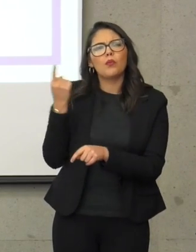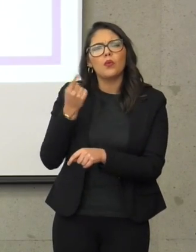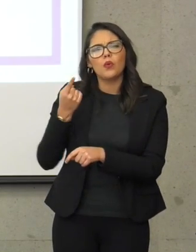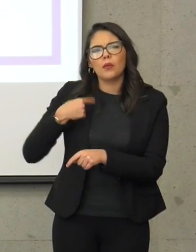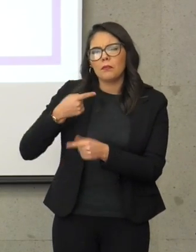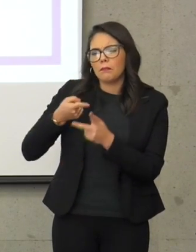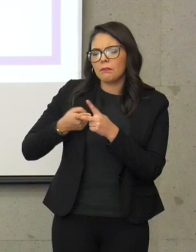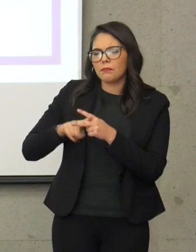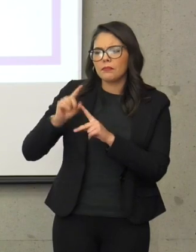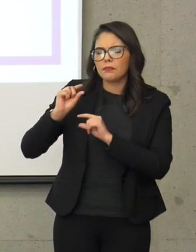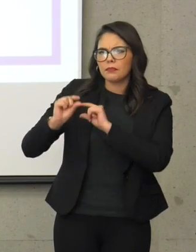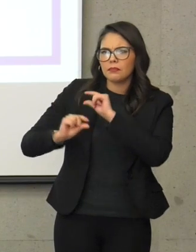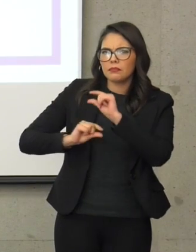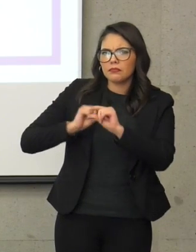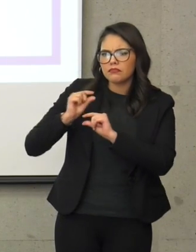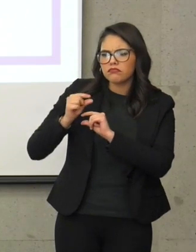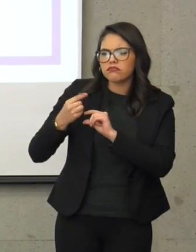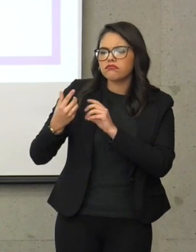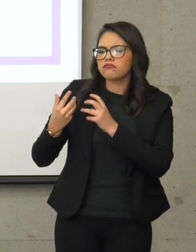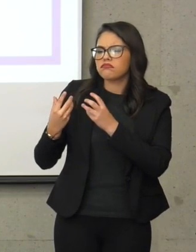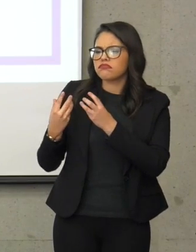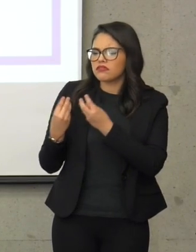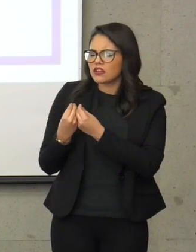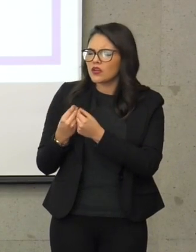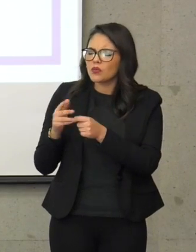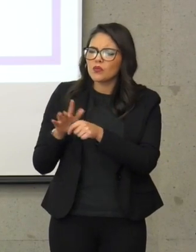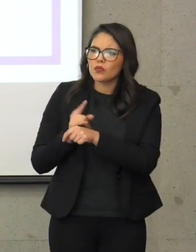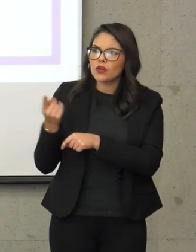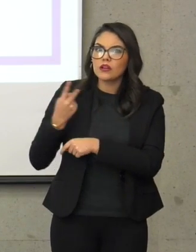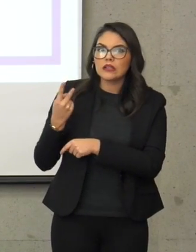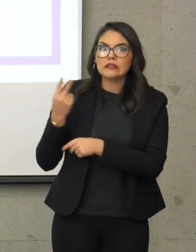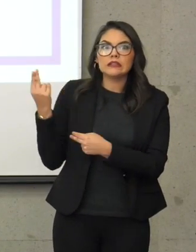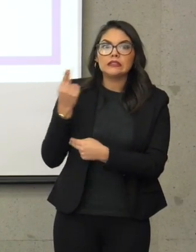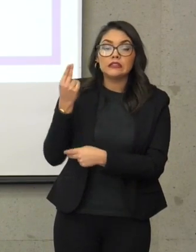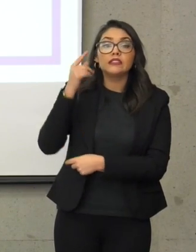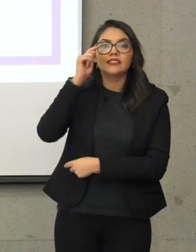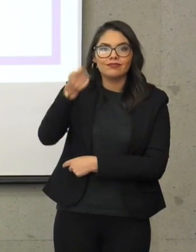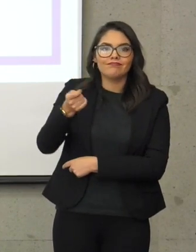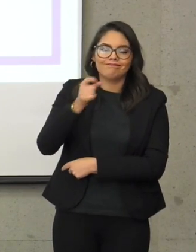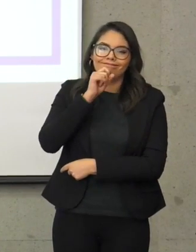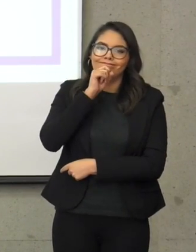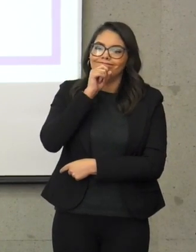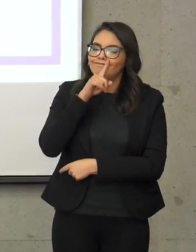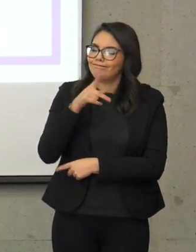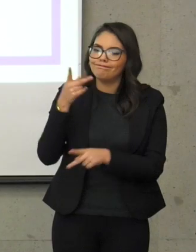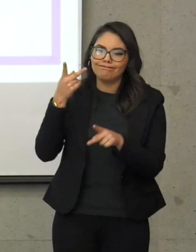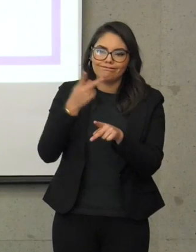niños